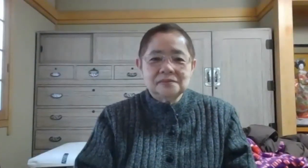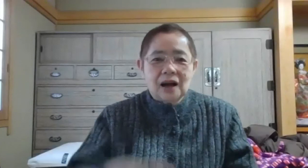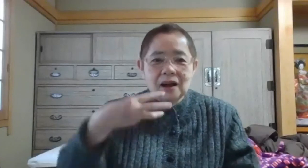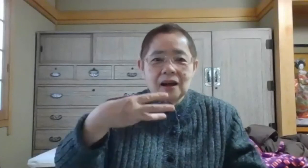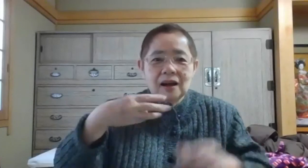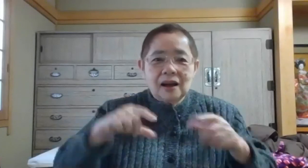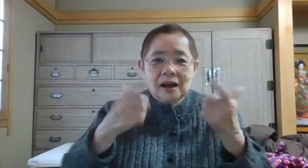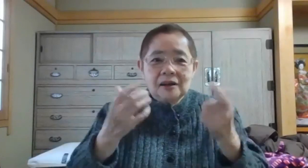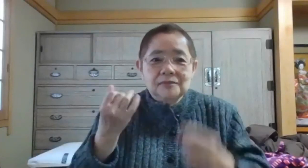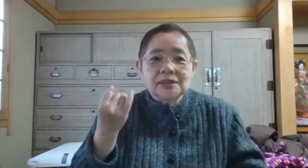タツトーさんも入って。